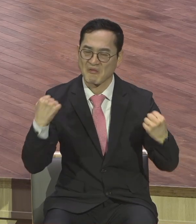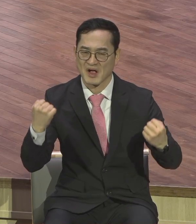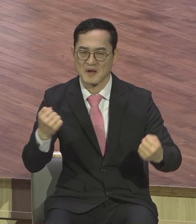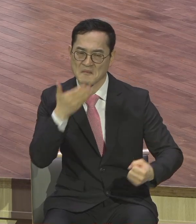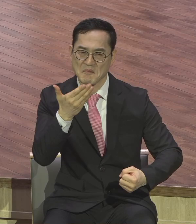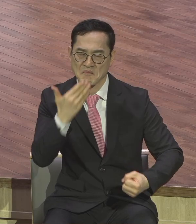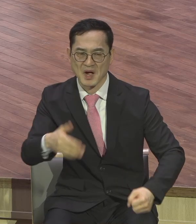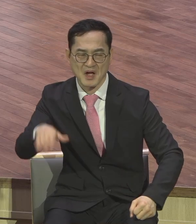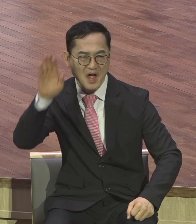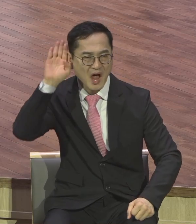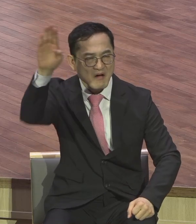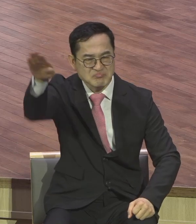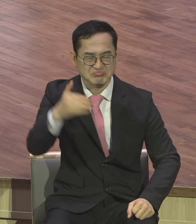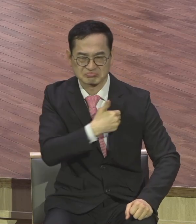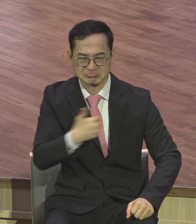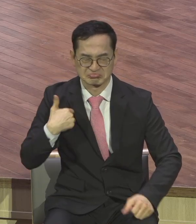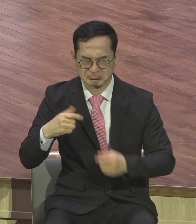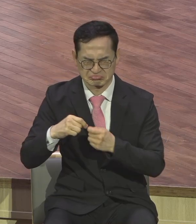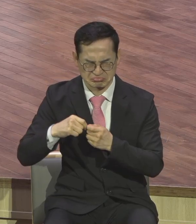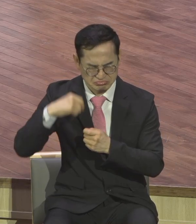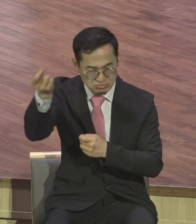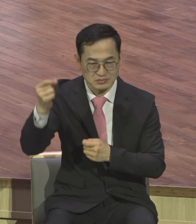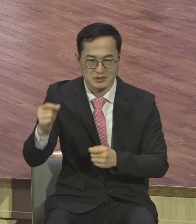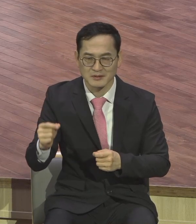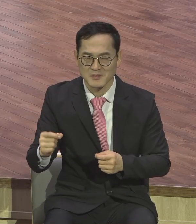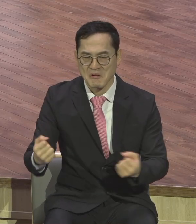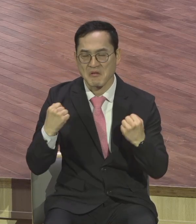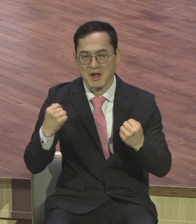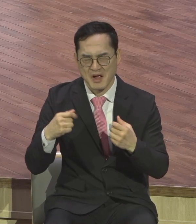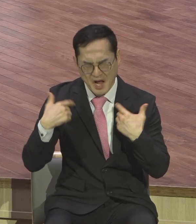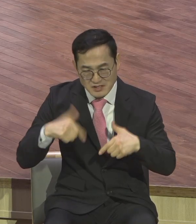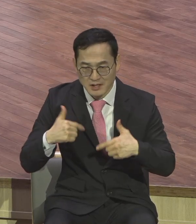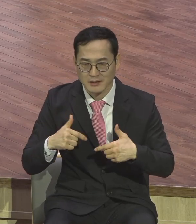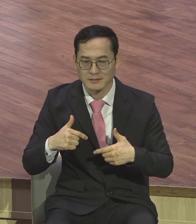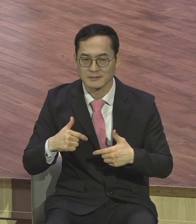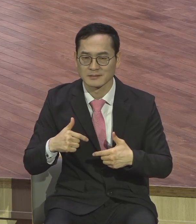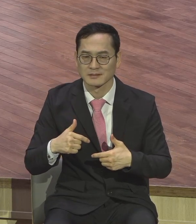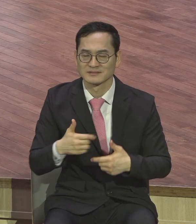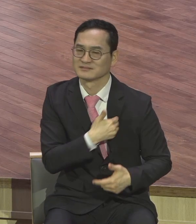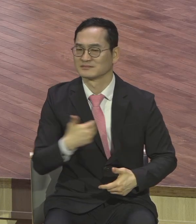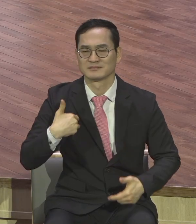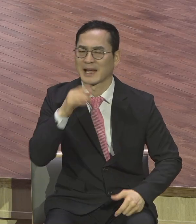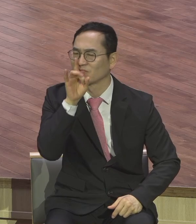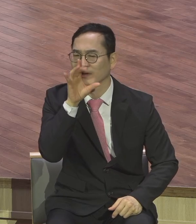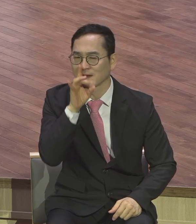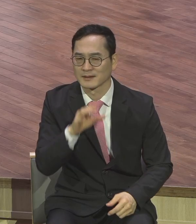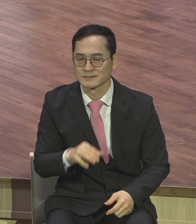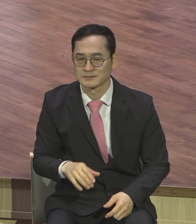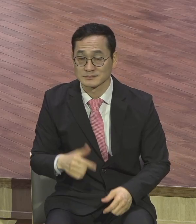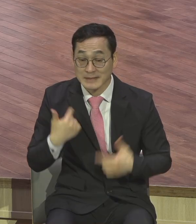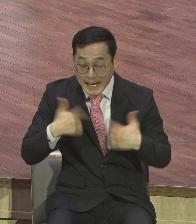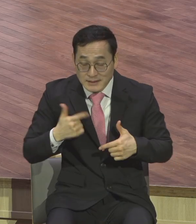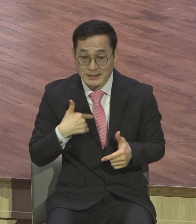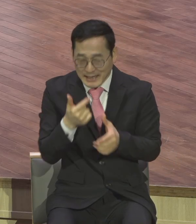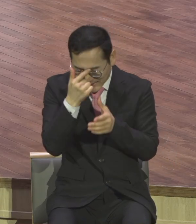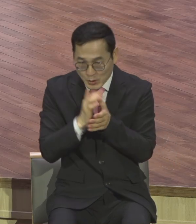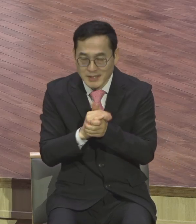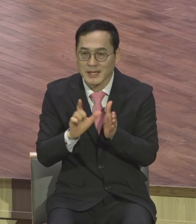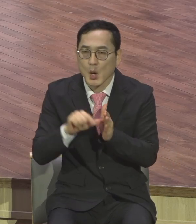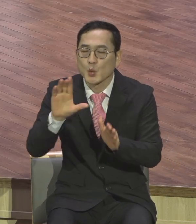다 끝내요 오늘로 저는 매일 기도하는 게 아침 일 날 하나님 오늘 또 하루를 허락하신 거 감사합니다 오늘 하루